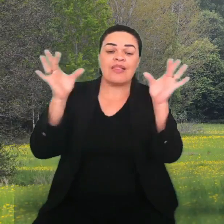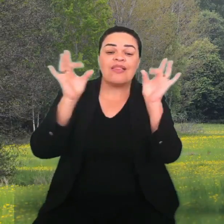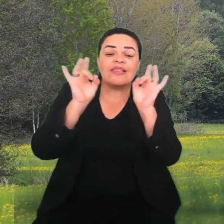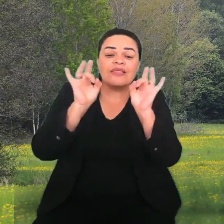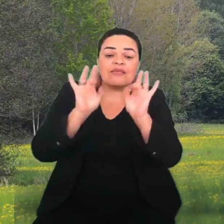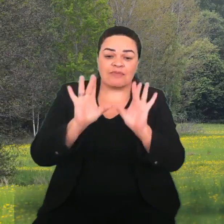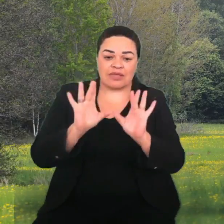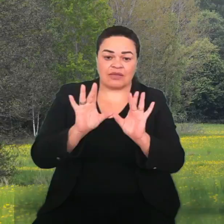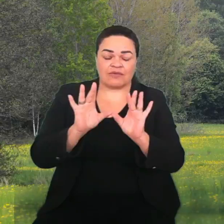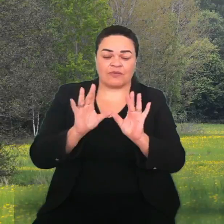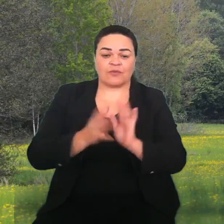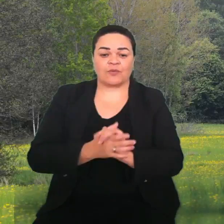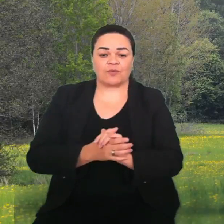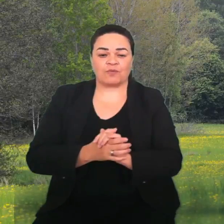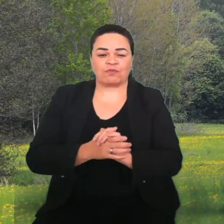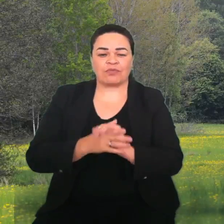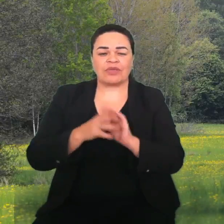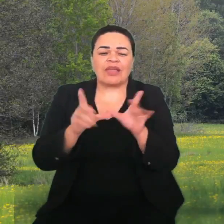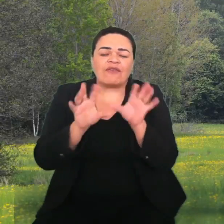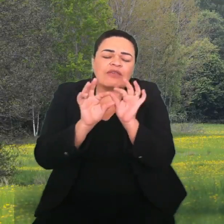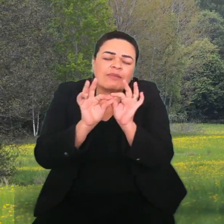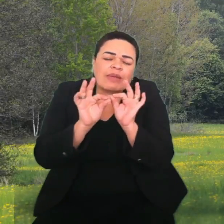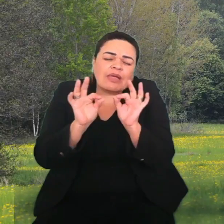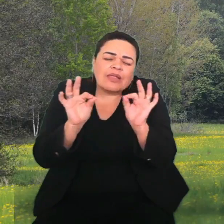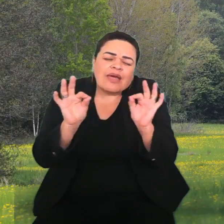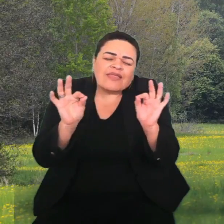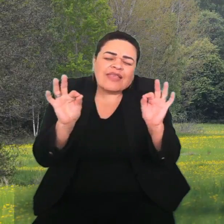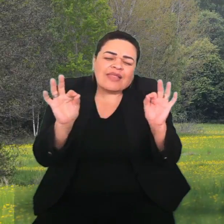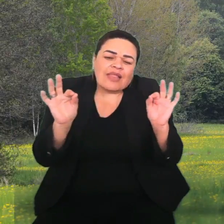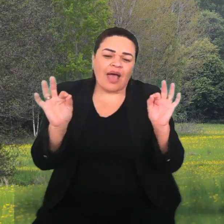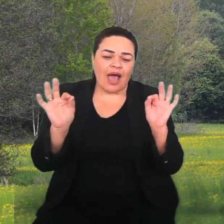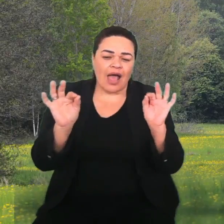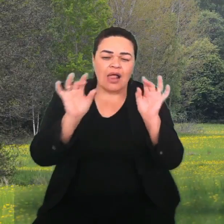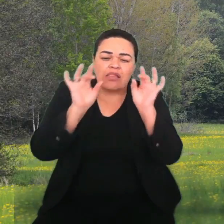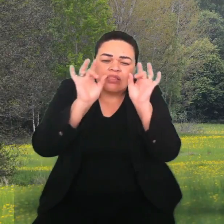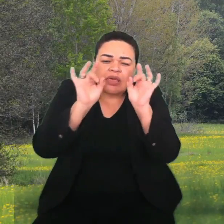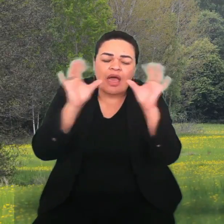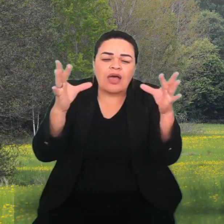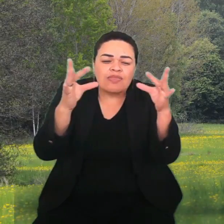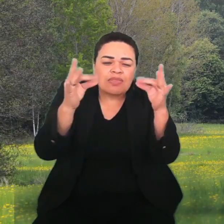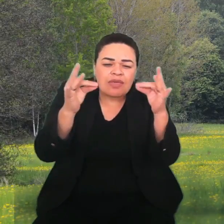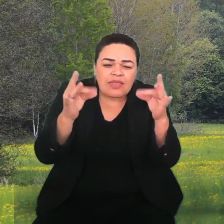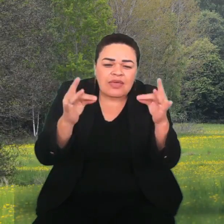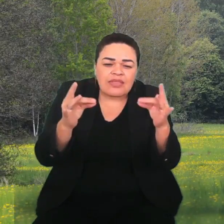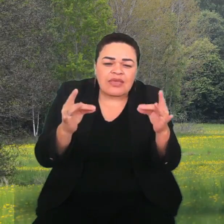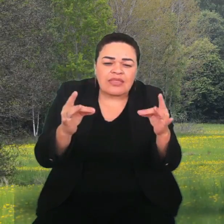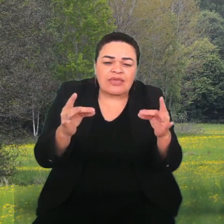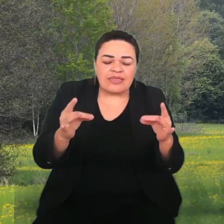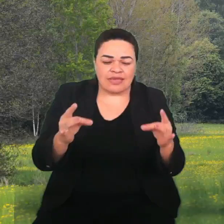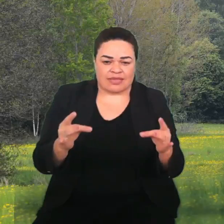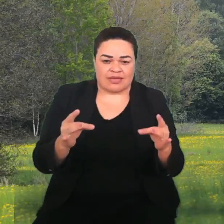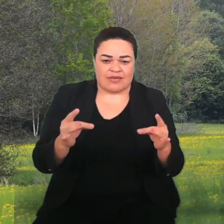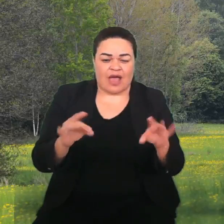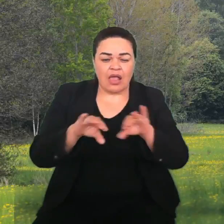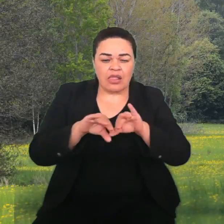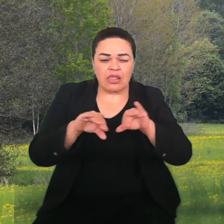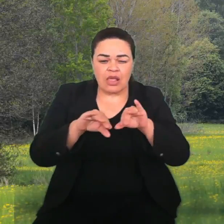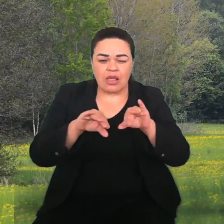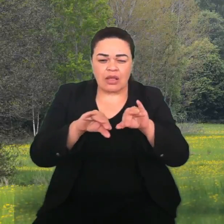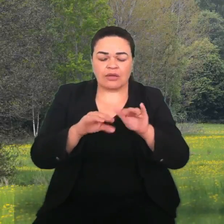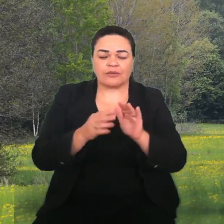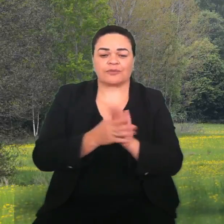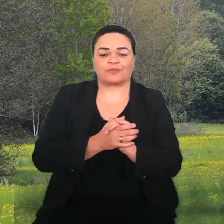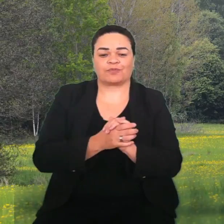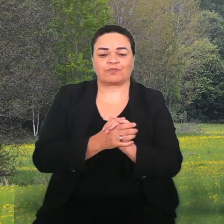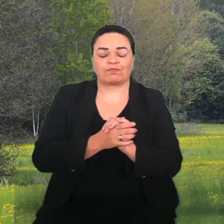movimentos ficam mais refinados, mais específicos, mais dissociados. E quanto